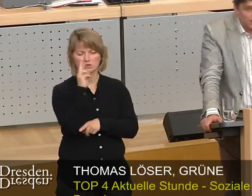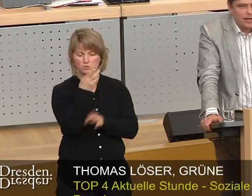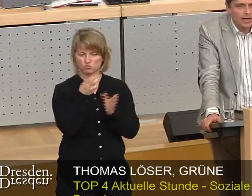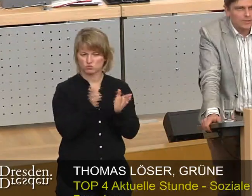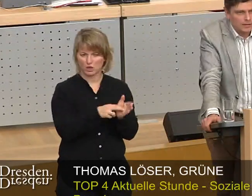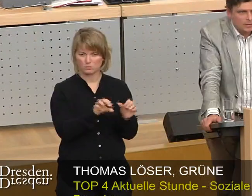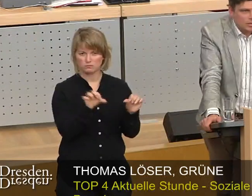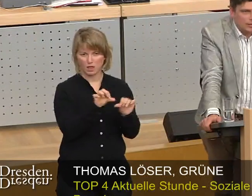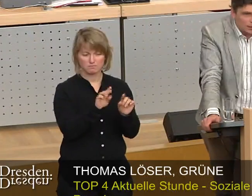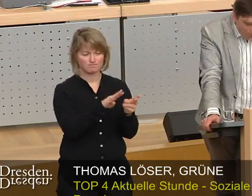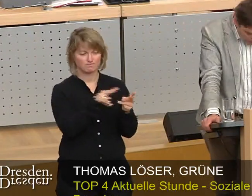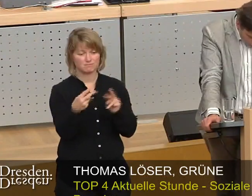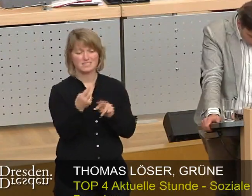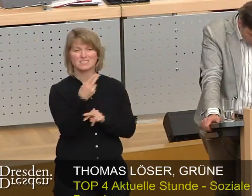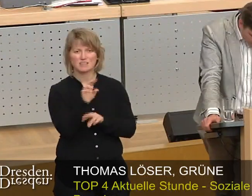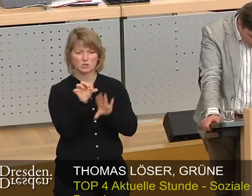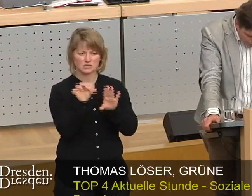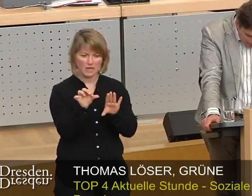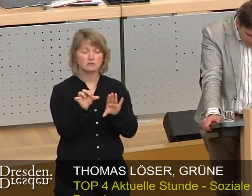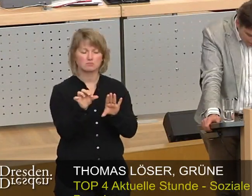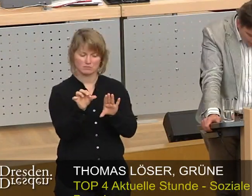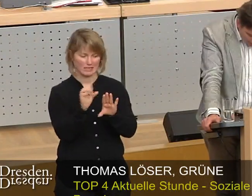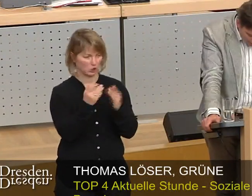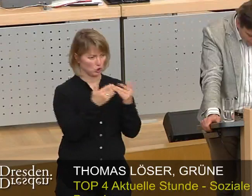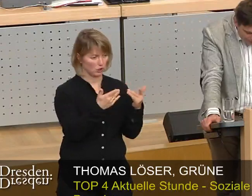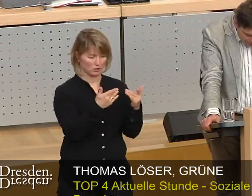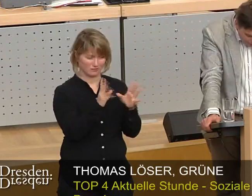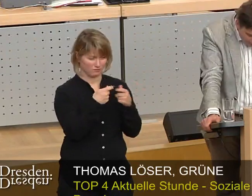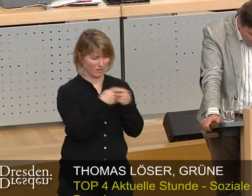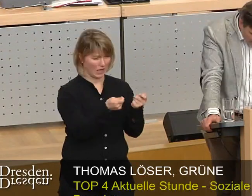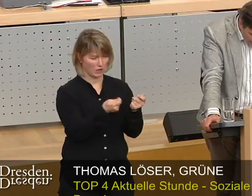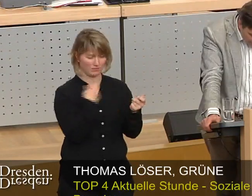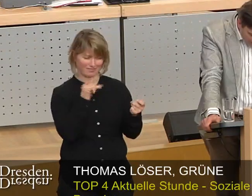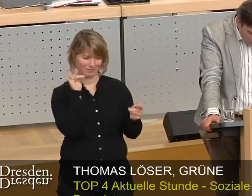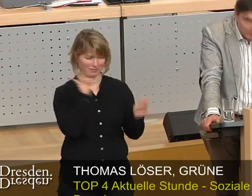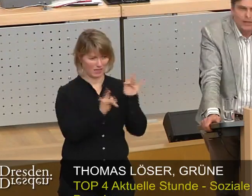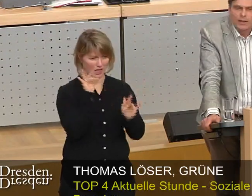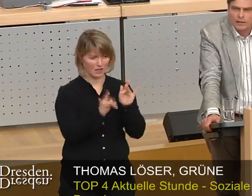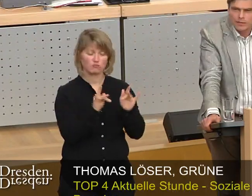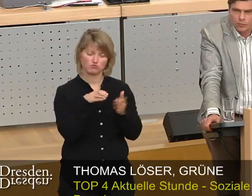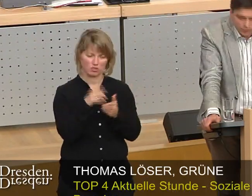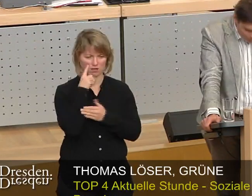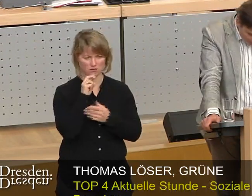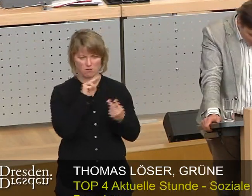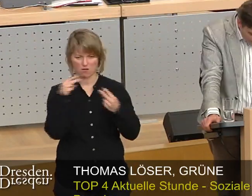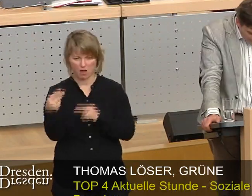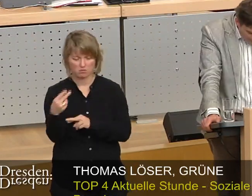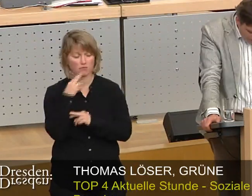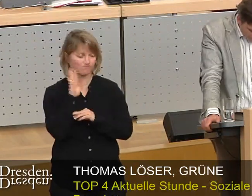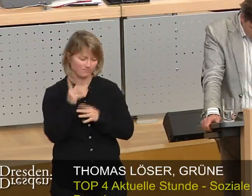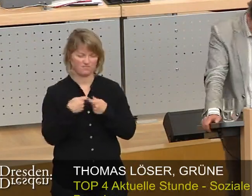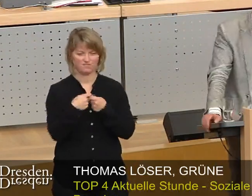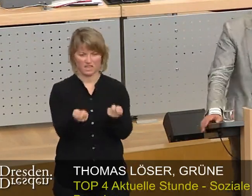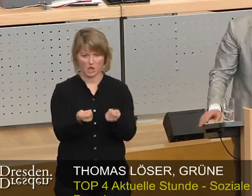2006 hat sich dieser Stadtrat gegen die Stimmen der Grünen, gegen den Totalverkauf, den wir immer abgelehnt haben, entschieden, dieses Wohnungsunternehmen